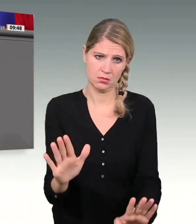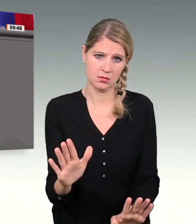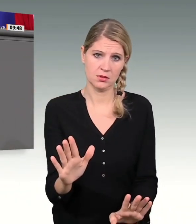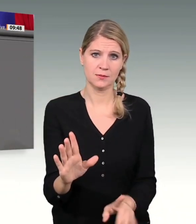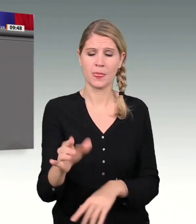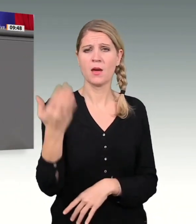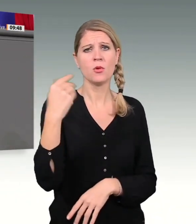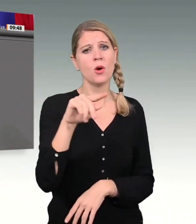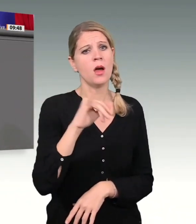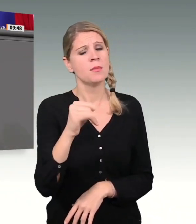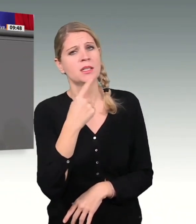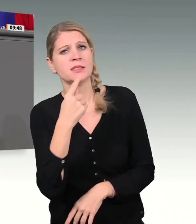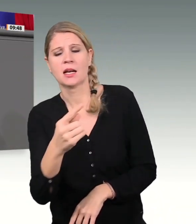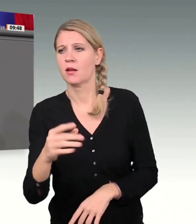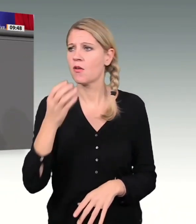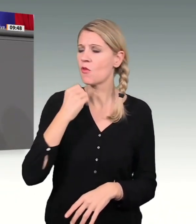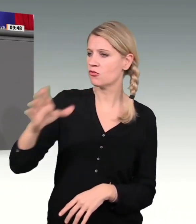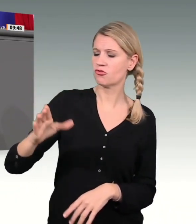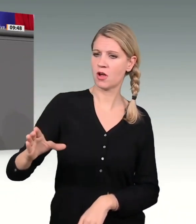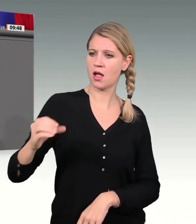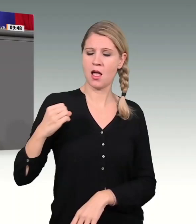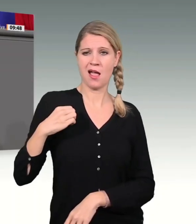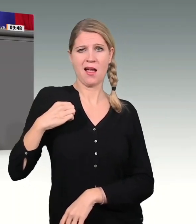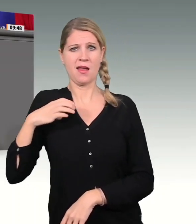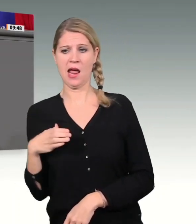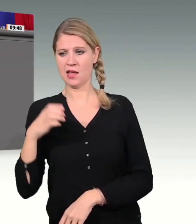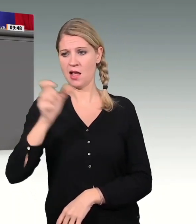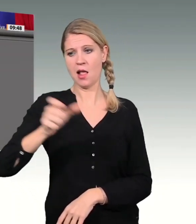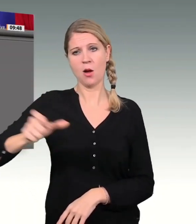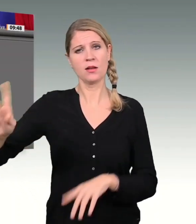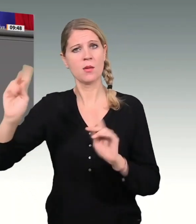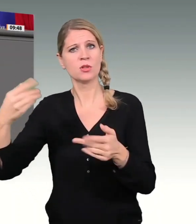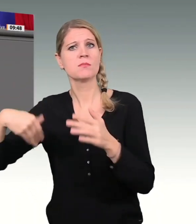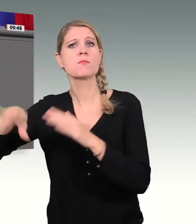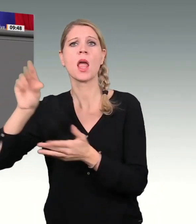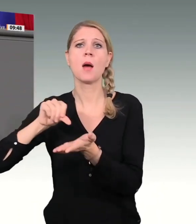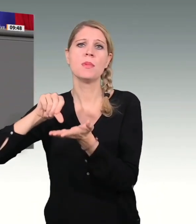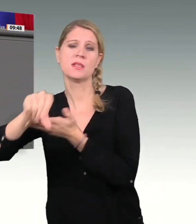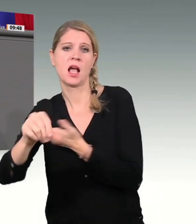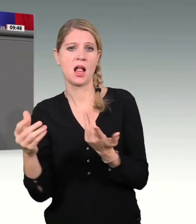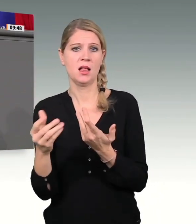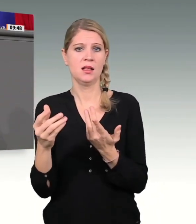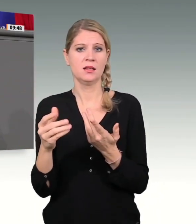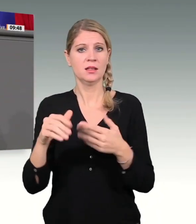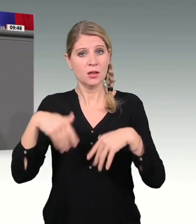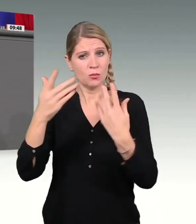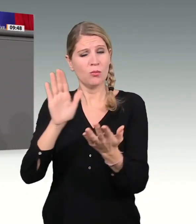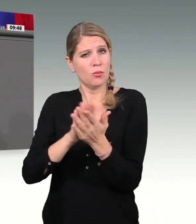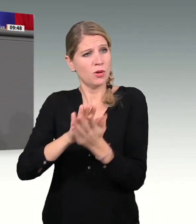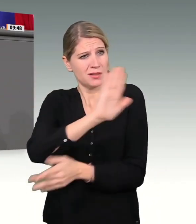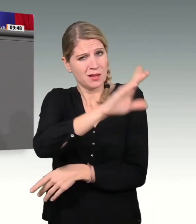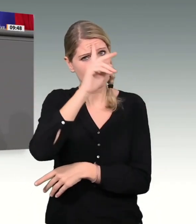Finanzierung dieses Landes. Und davon dürfen Sie sich nicht verabschieden. Das ist unser Appell an Sie, meine Damen und Herren. Also